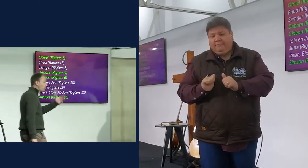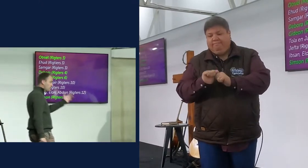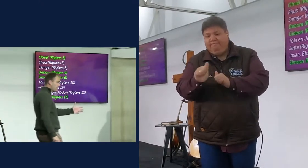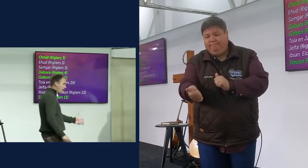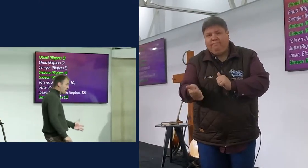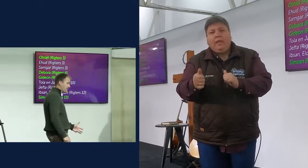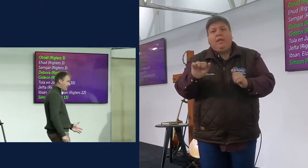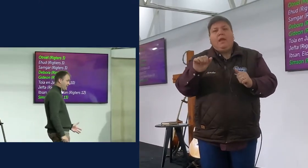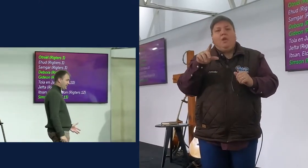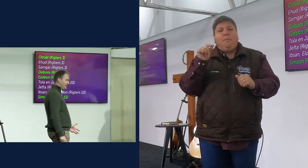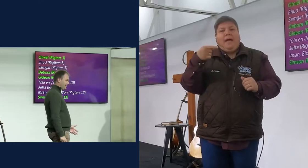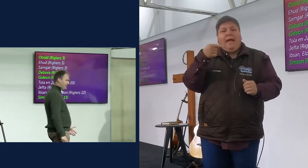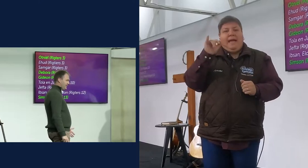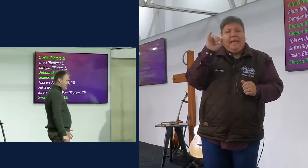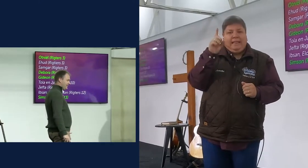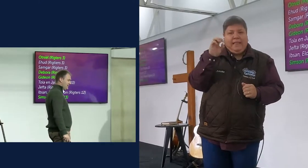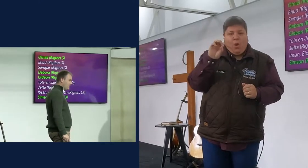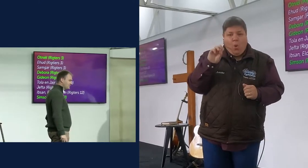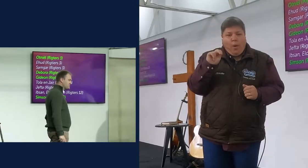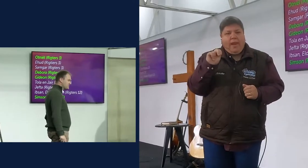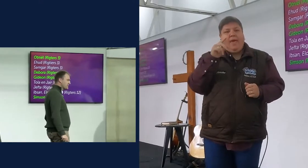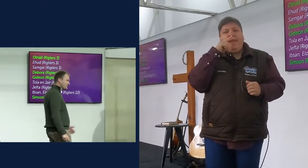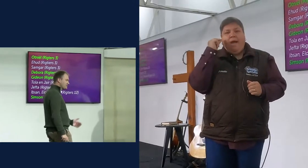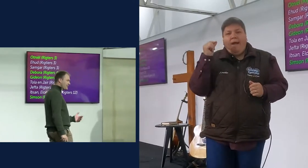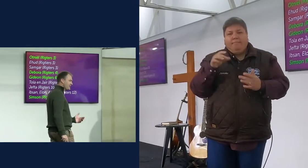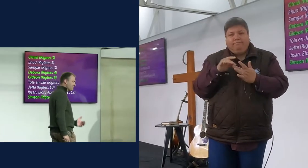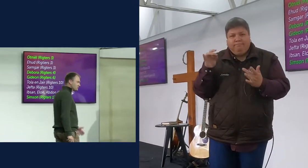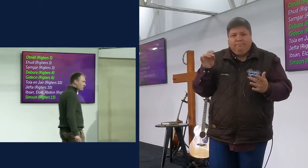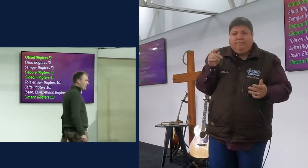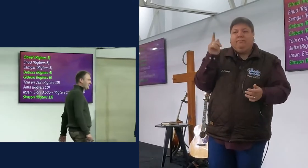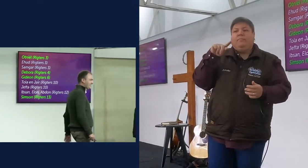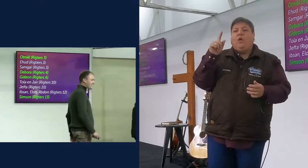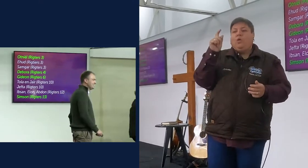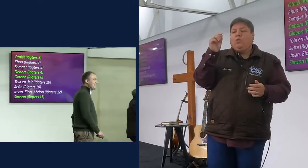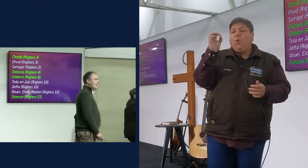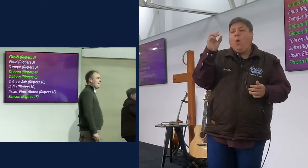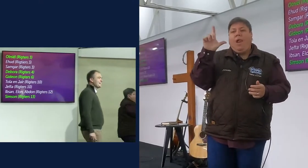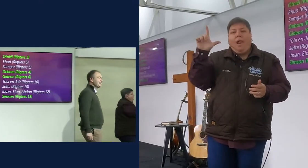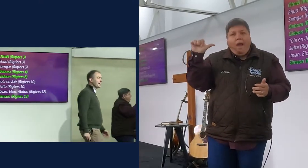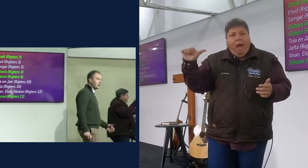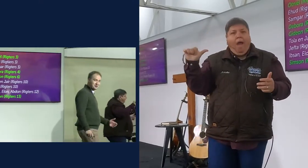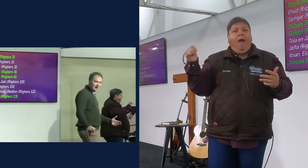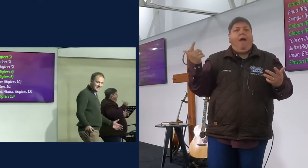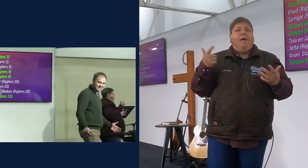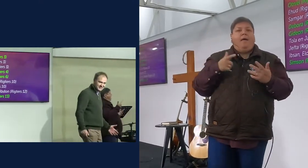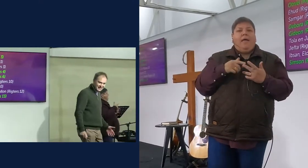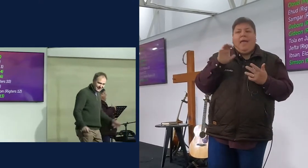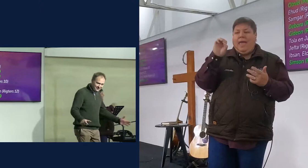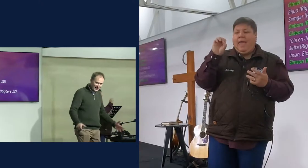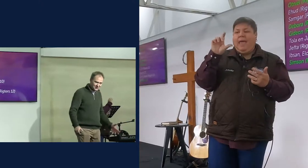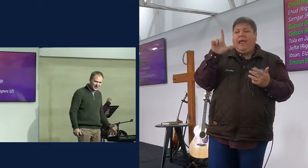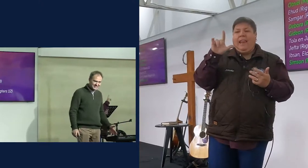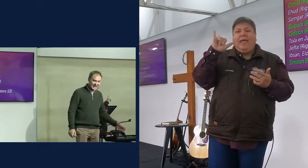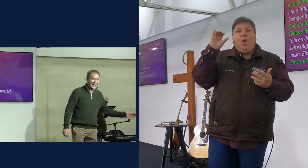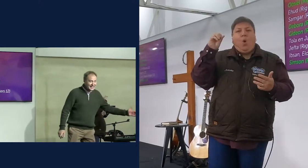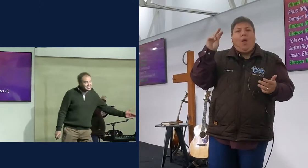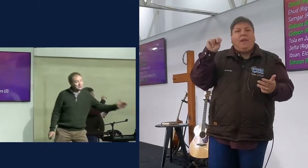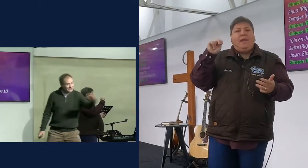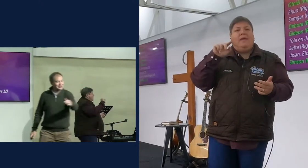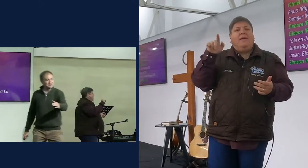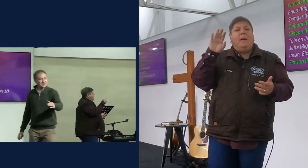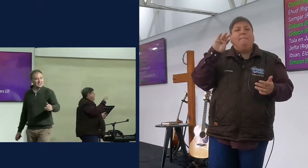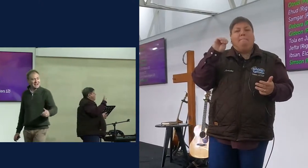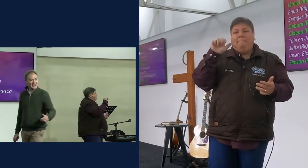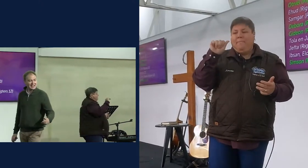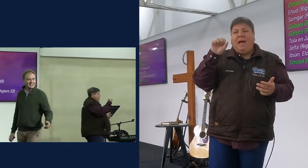jy vir Tolla van een merwe. Ja, daar was een Richter met die naam Tolla. En dan Elon Musk, jy ken vir Elon Musk, hy is